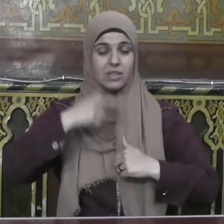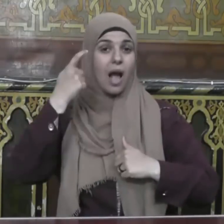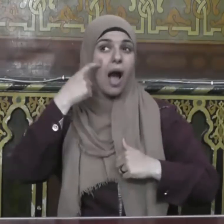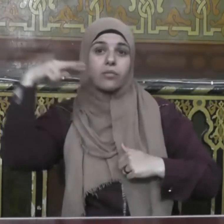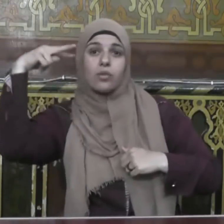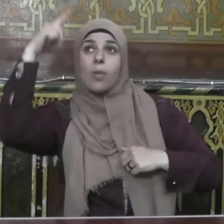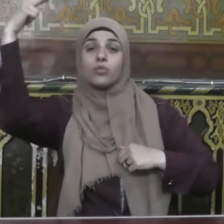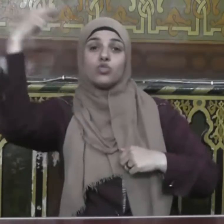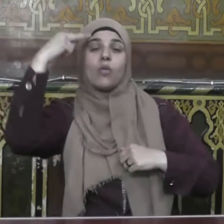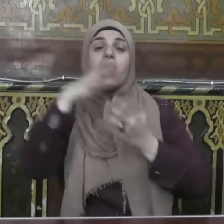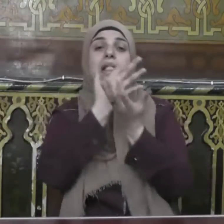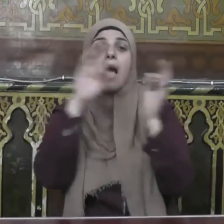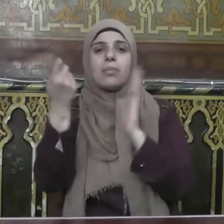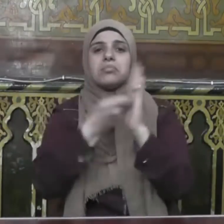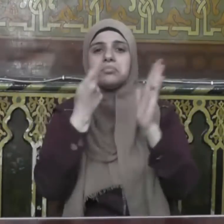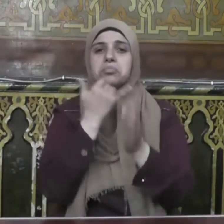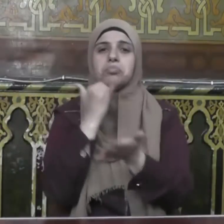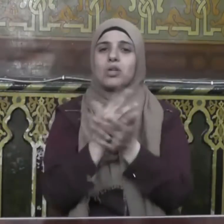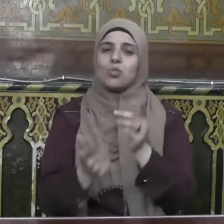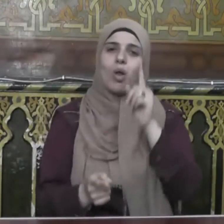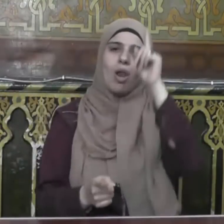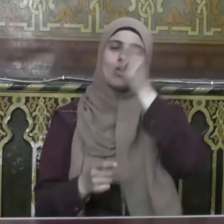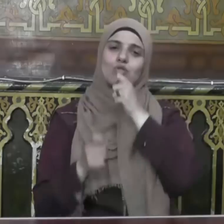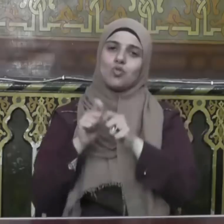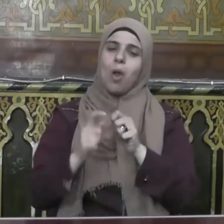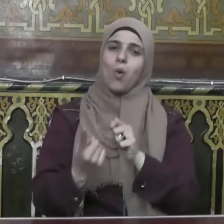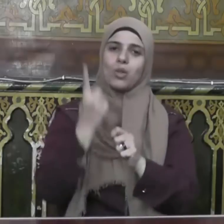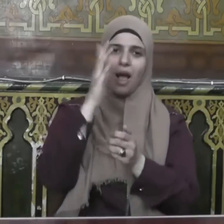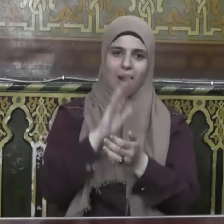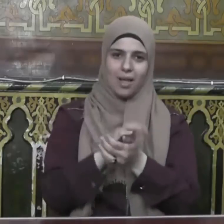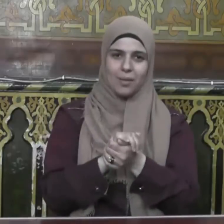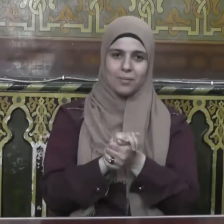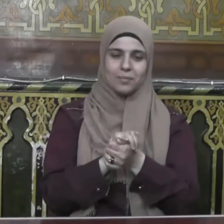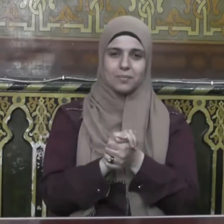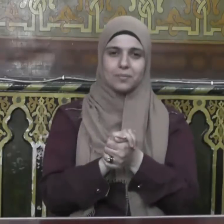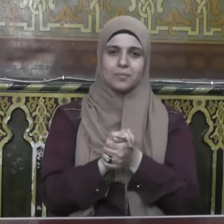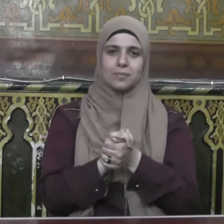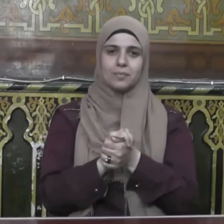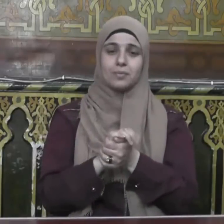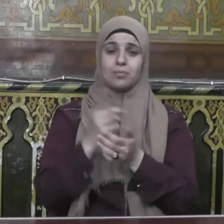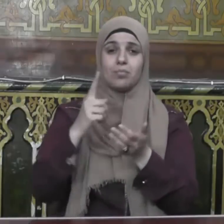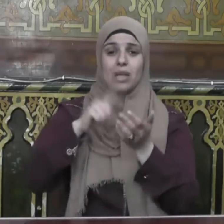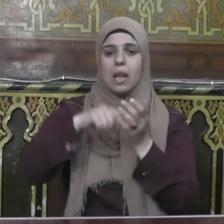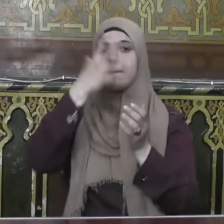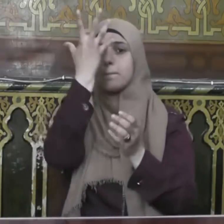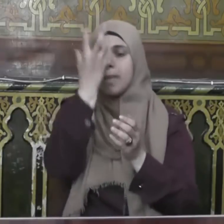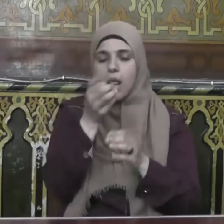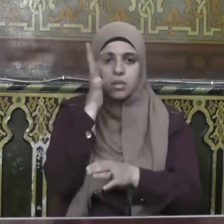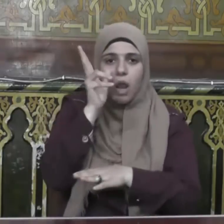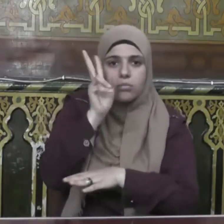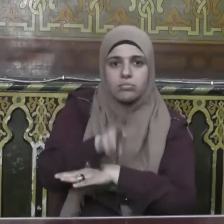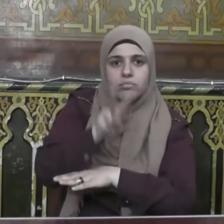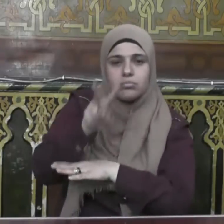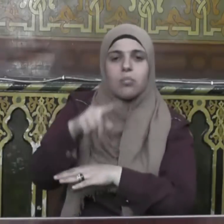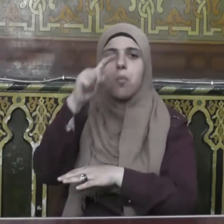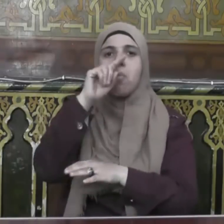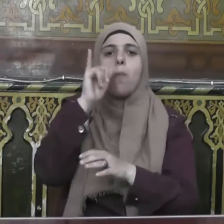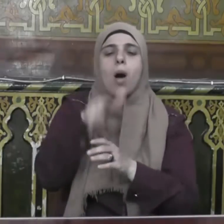جزاء بما كانوا يعملون إن قيام الليل من الأمور التي ينبغي أن